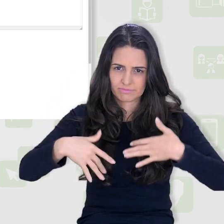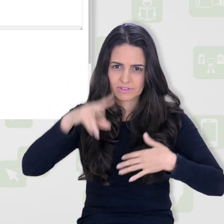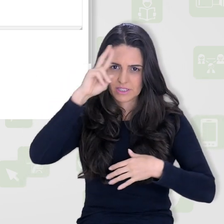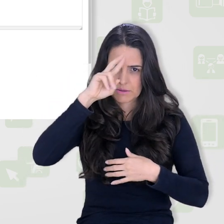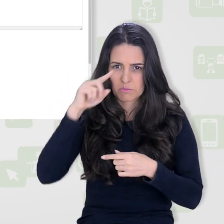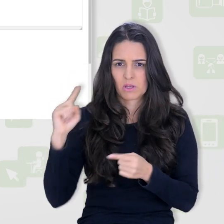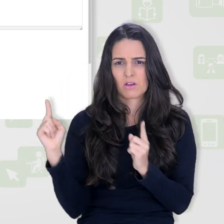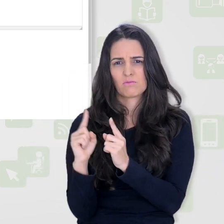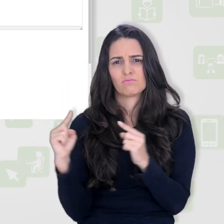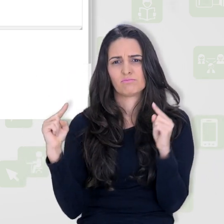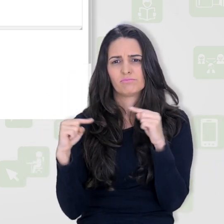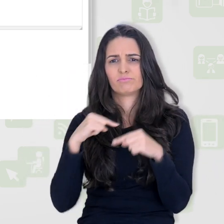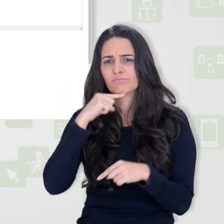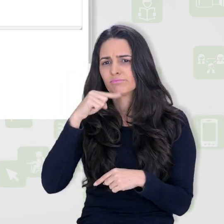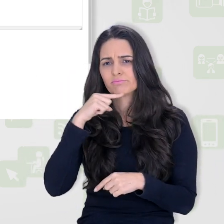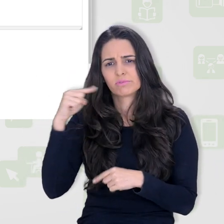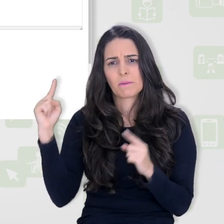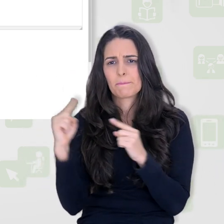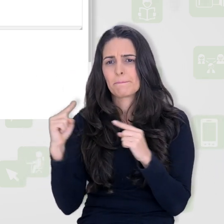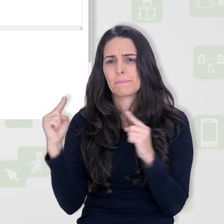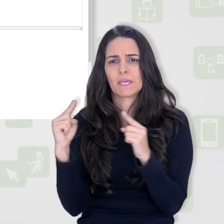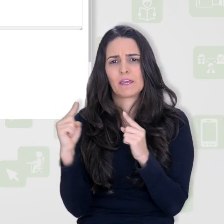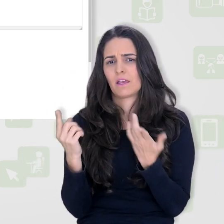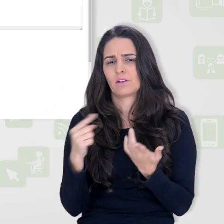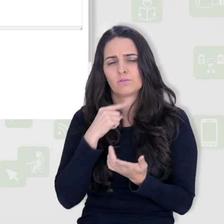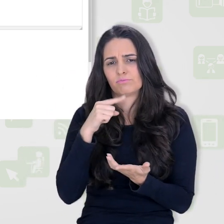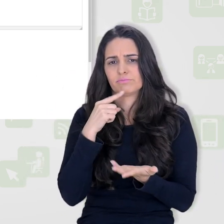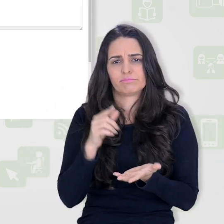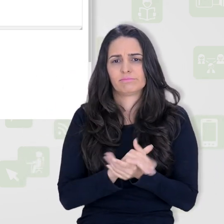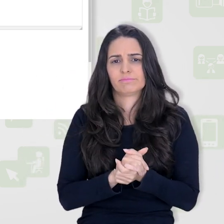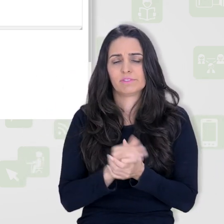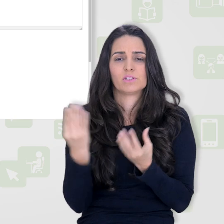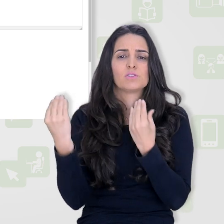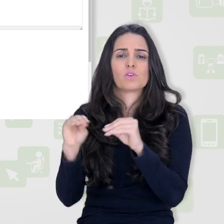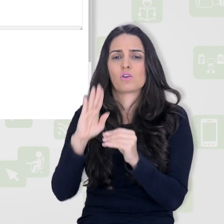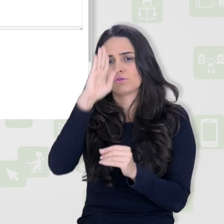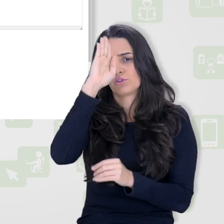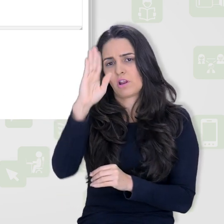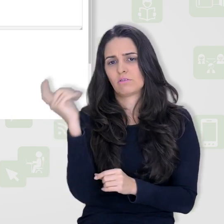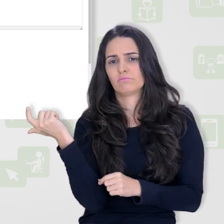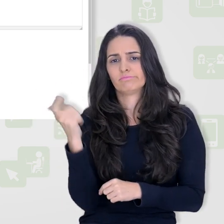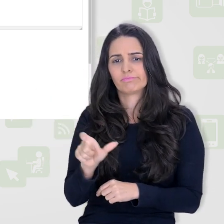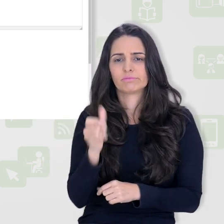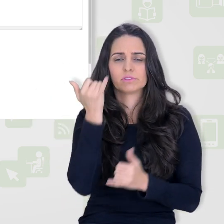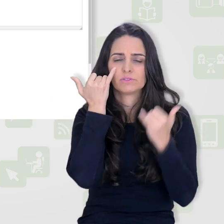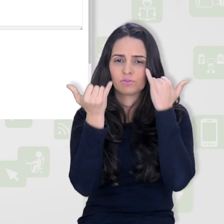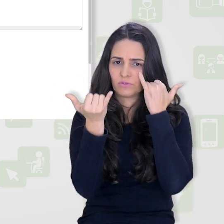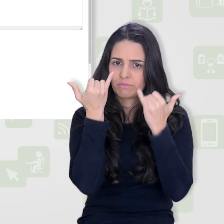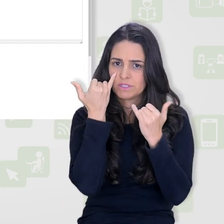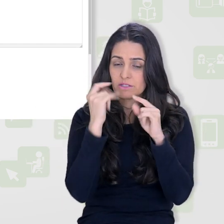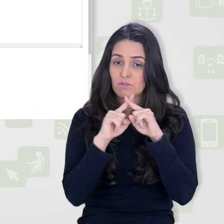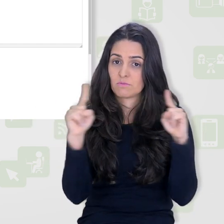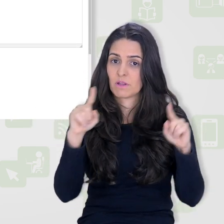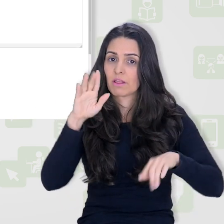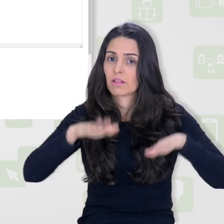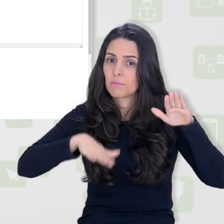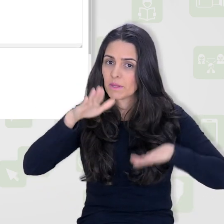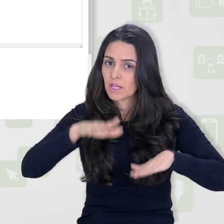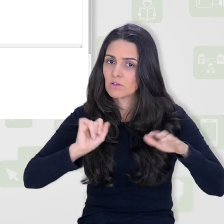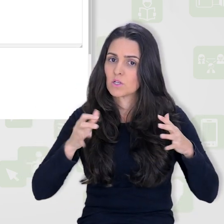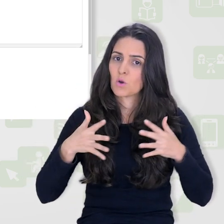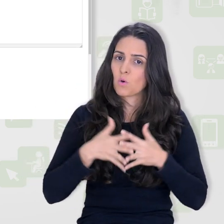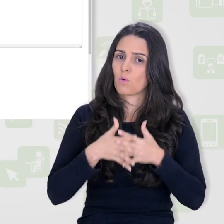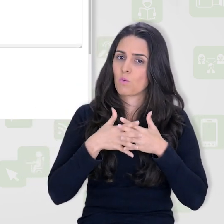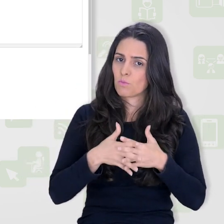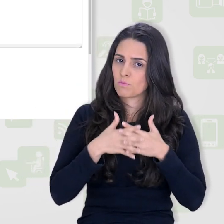Aqui, o espaço é pequeno. Então, nós conseguimos colocar coisas mais pontuais. Mas, dependendo do